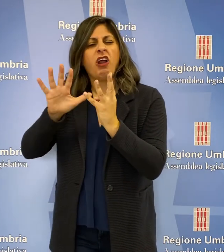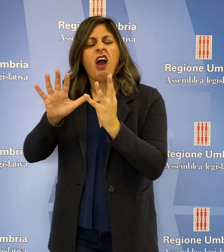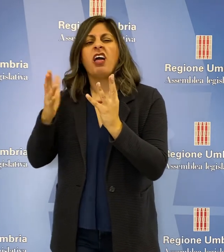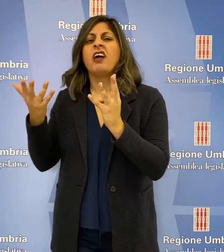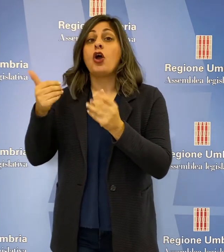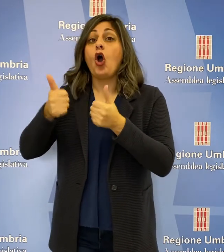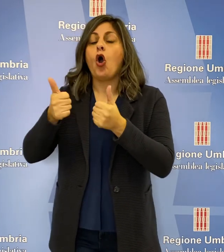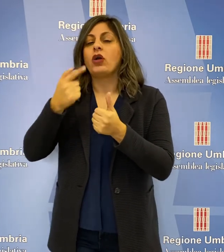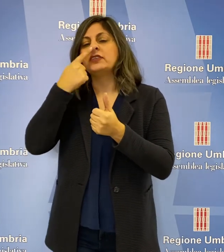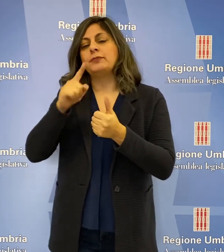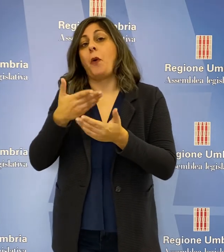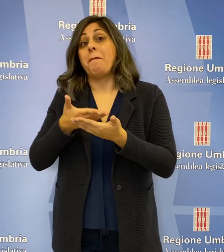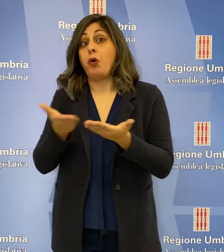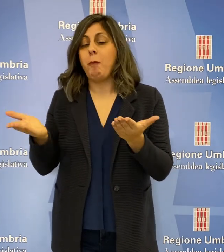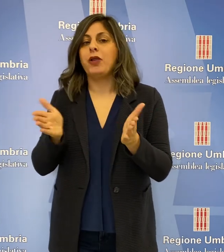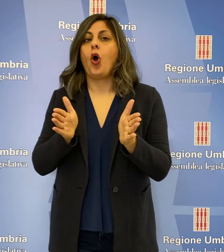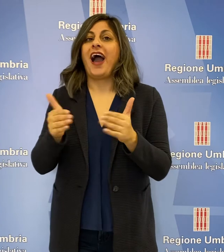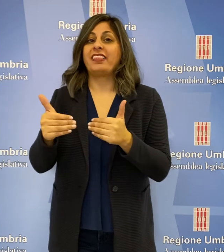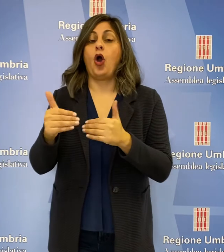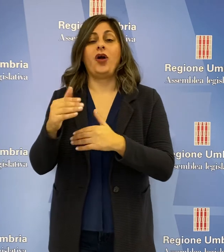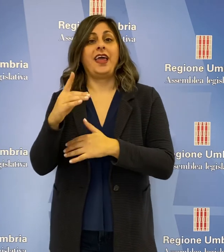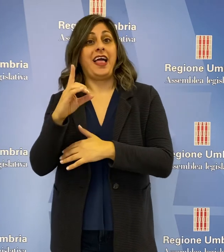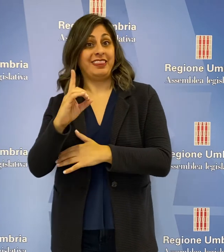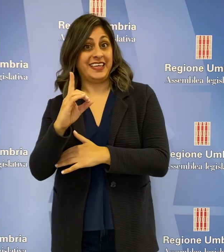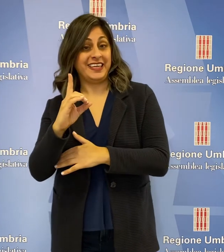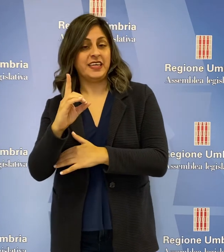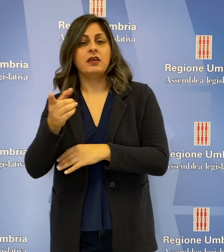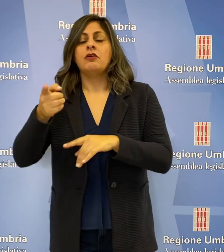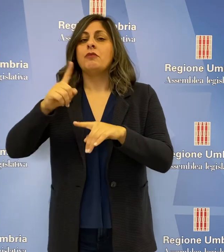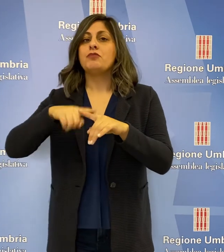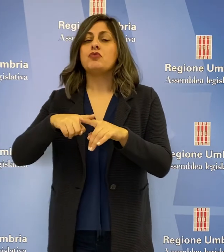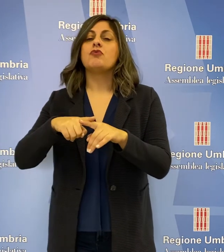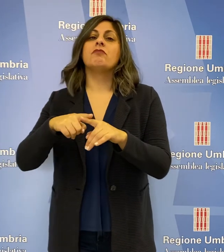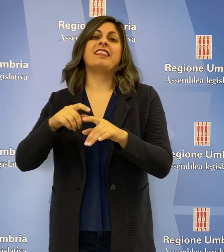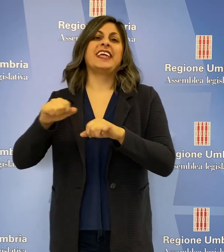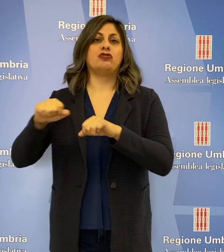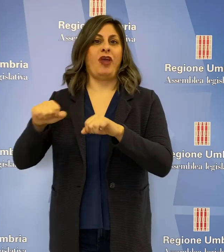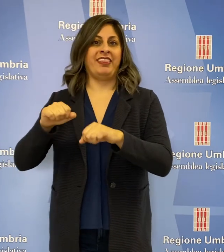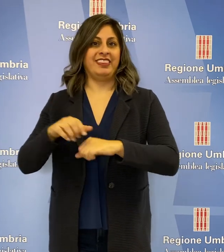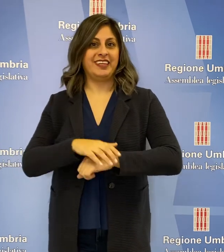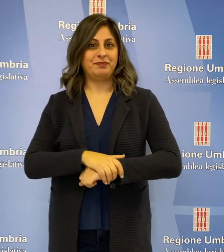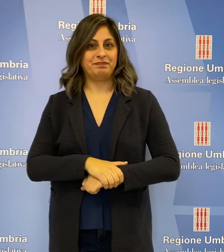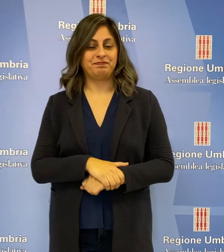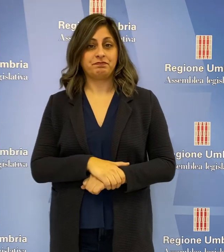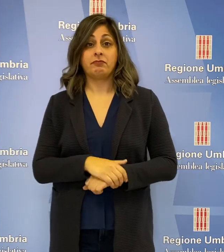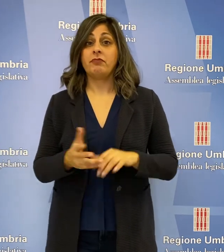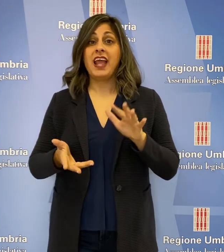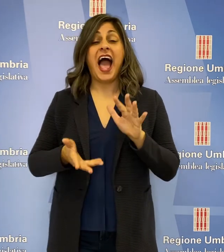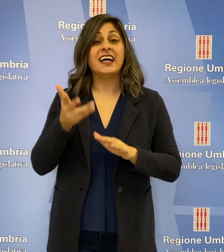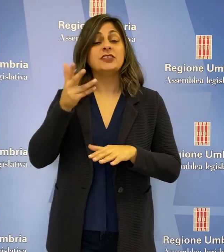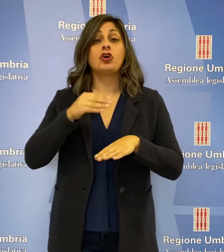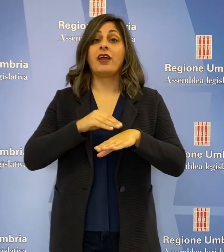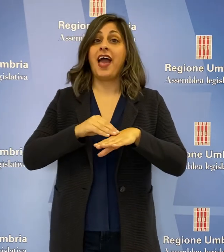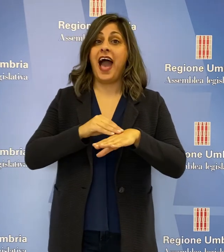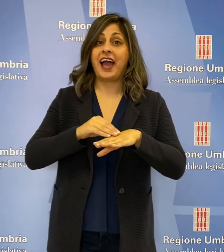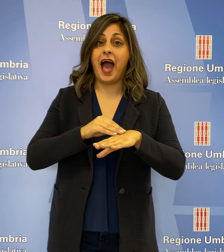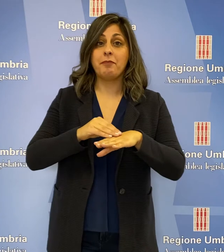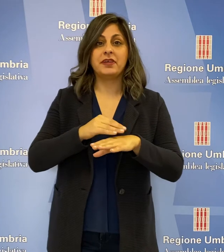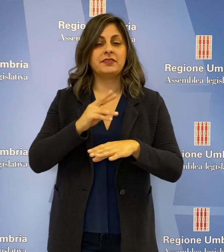regionale relativamente ai concorsi pubblici per la categoria D e per la dirigenza. L'assessore